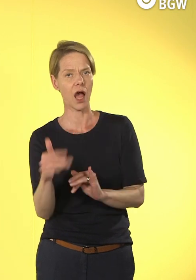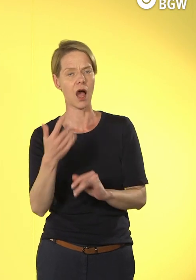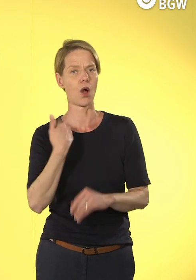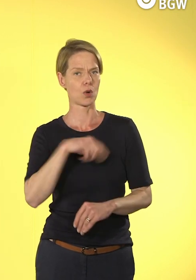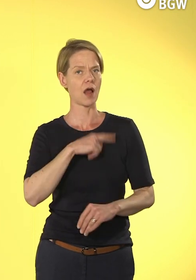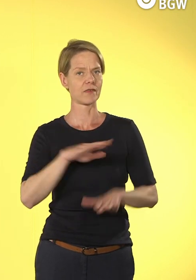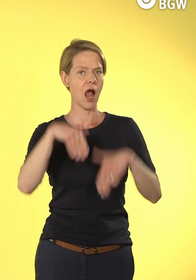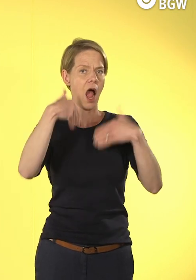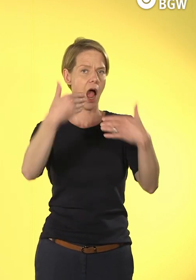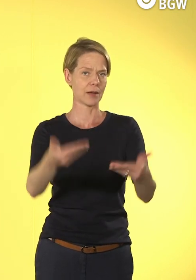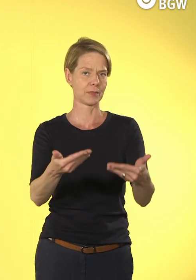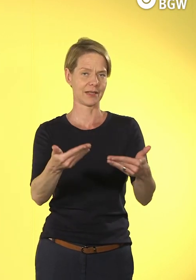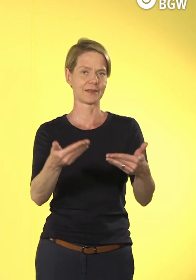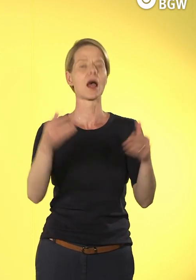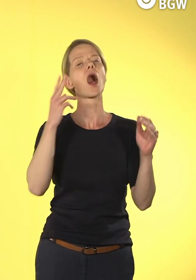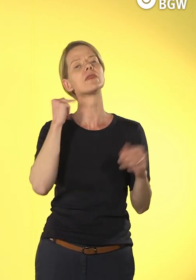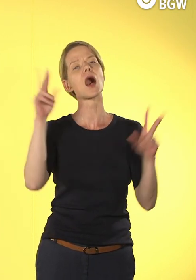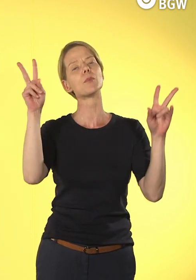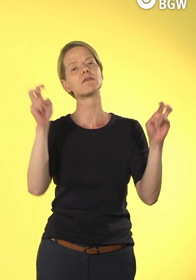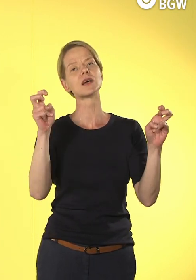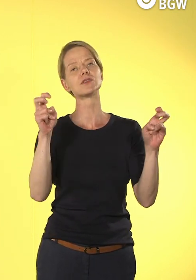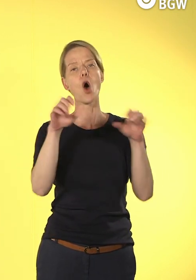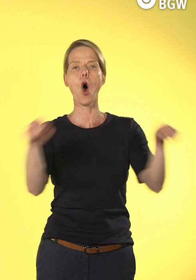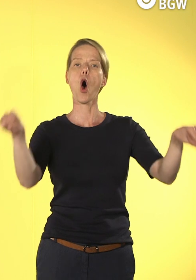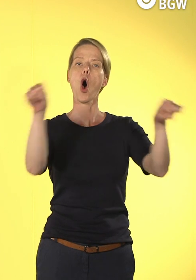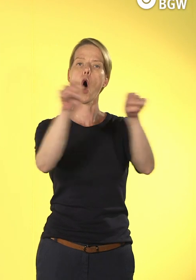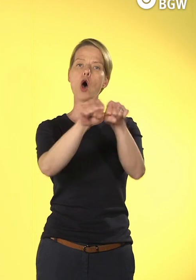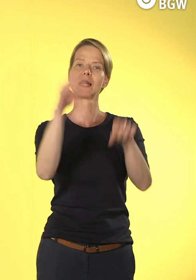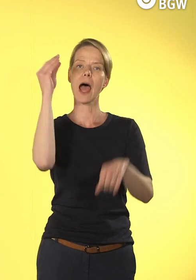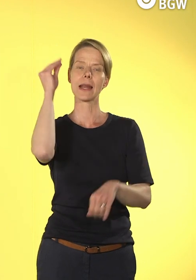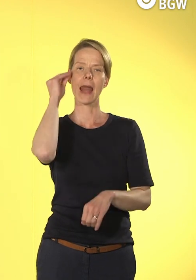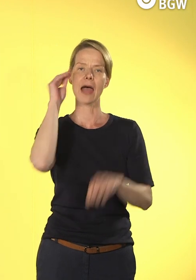Online-Lernen weltweit, gerade für solche Kinder und Jugendliche,